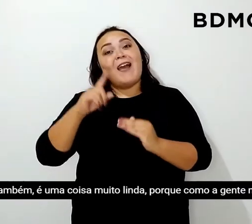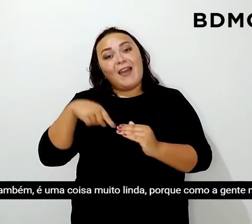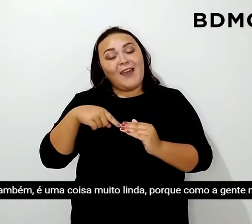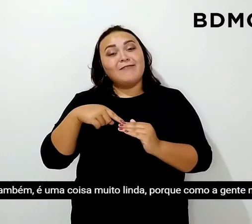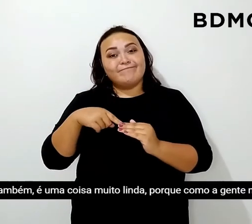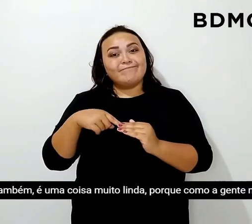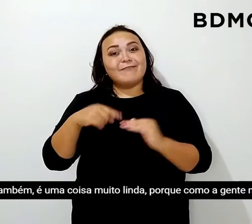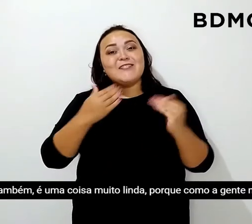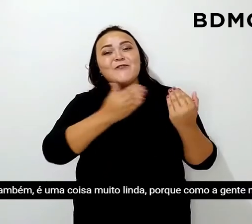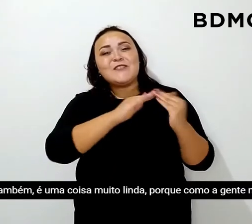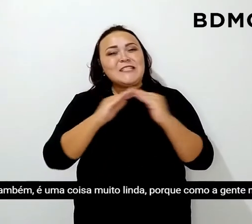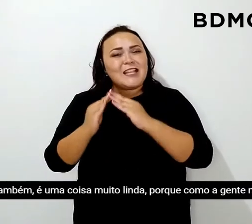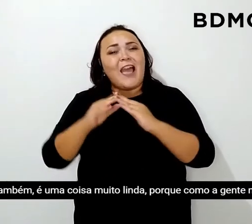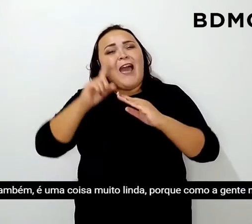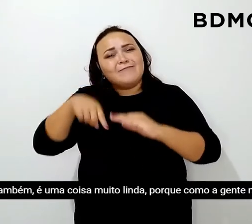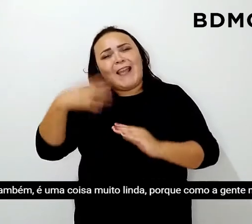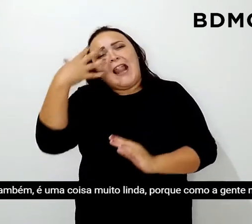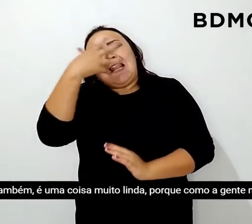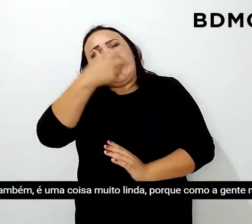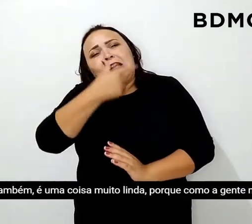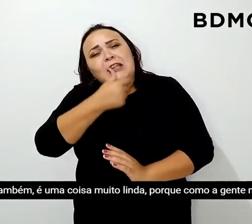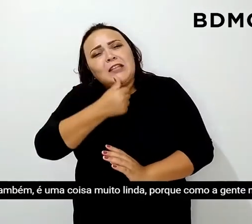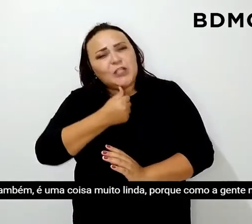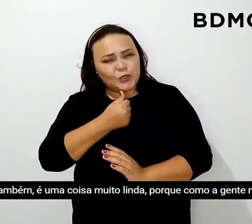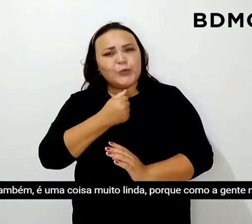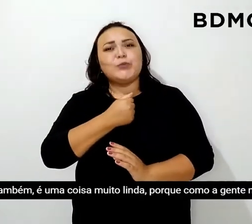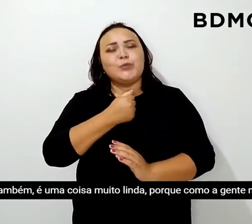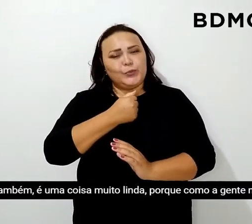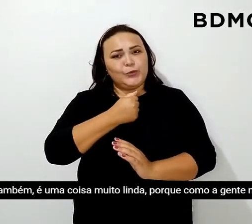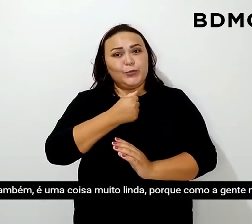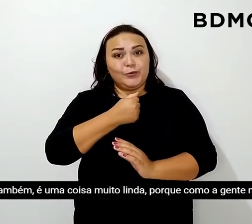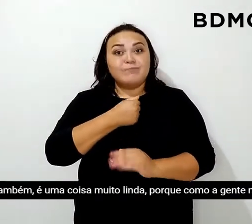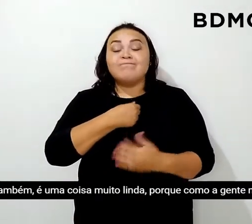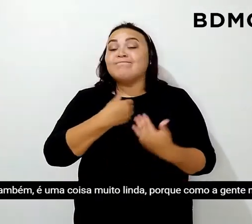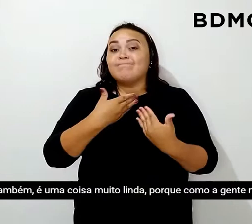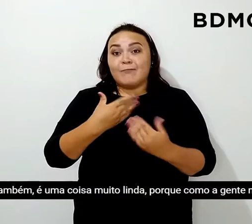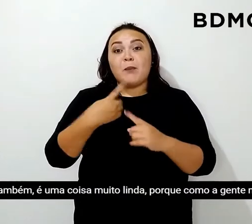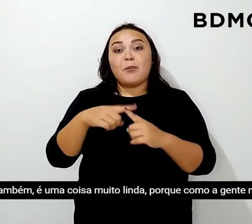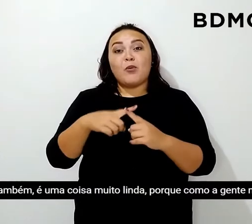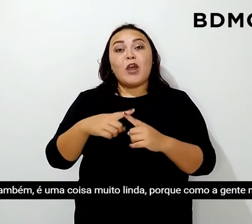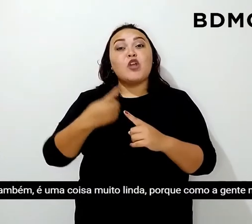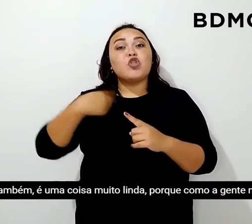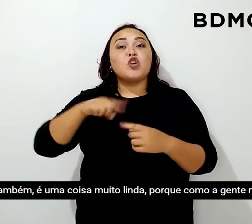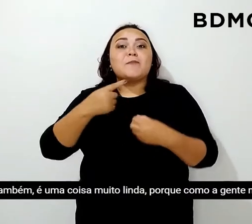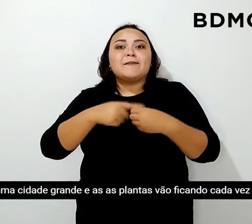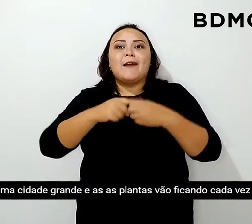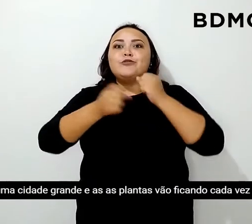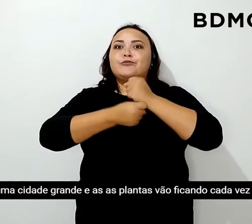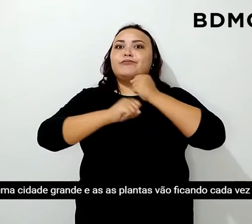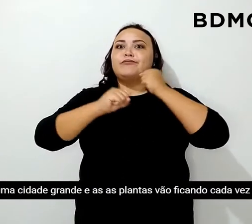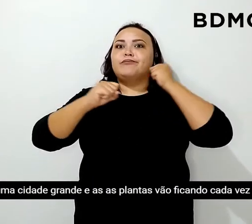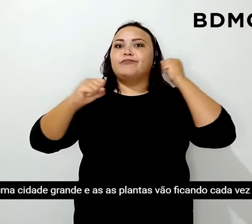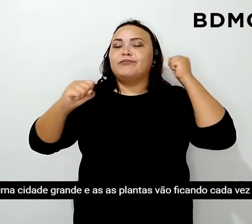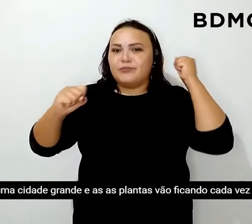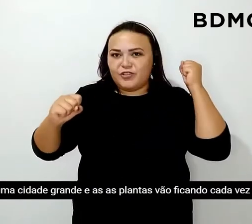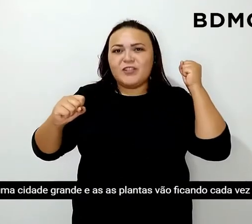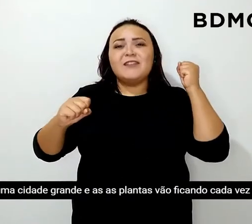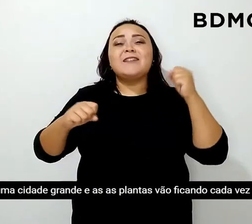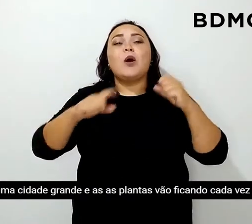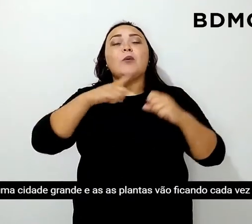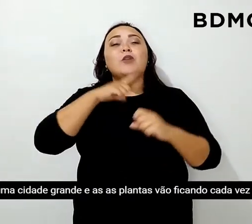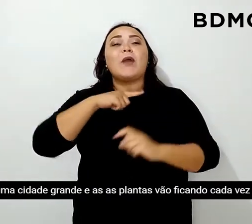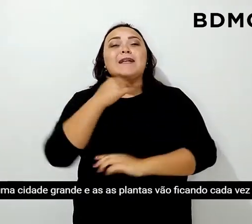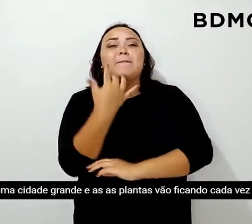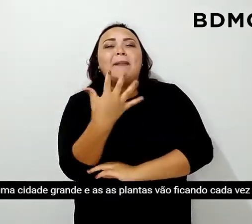também é uma coisa muito linda, porque como a gente mora em uma cidade grande e as